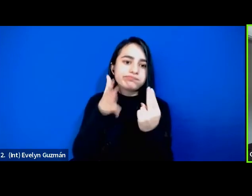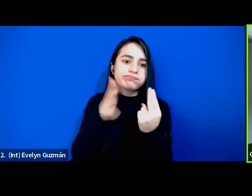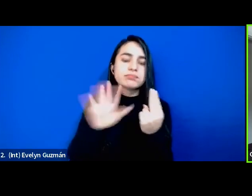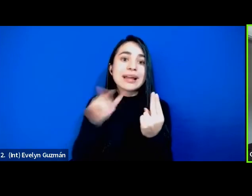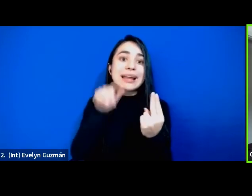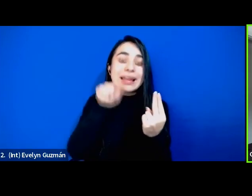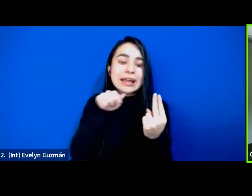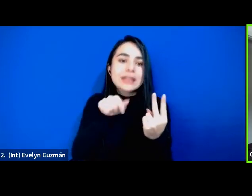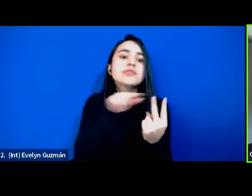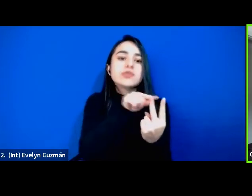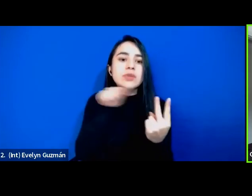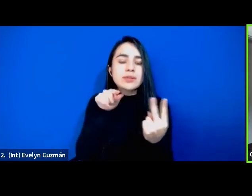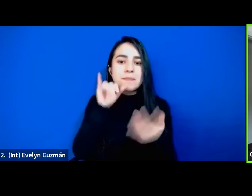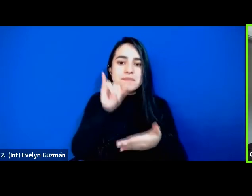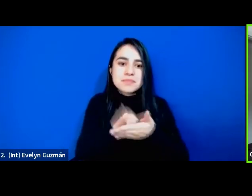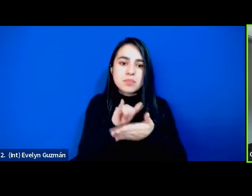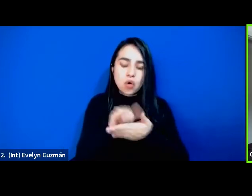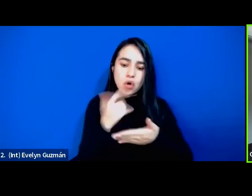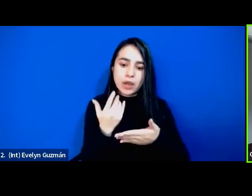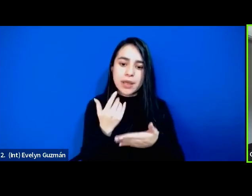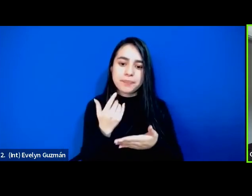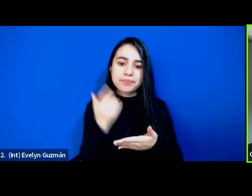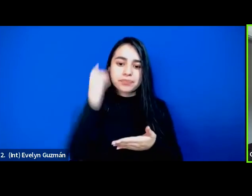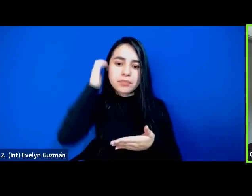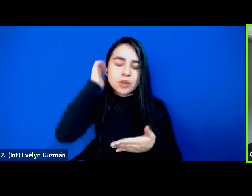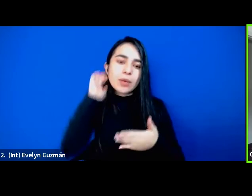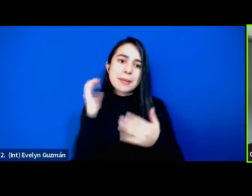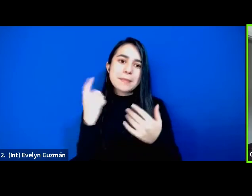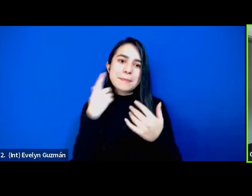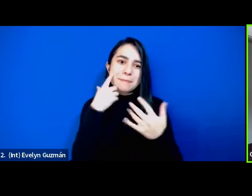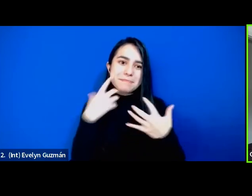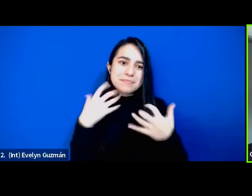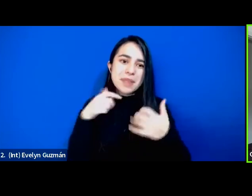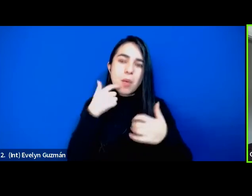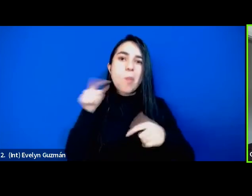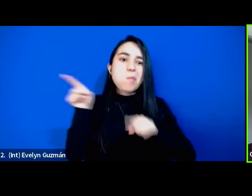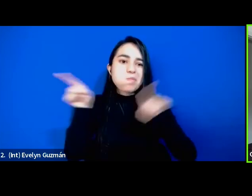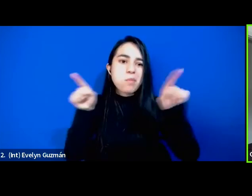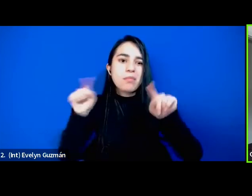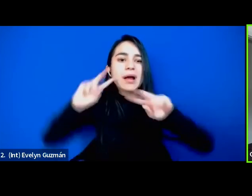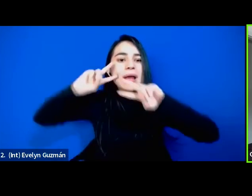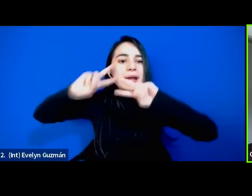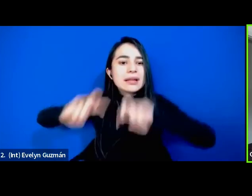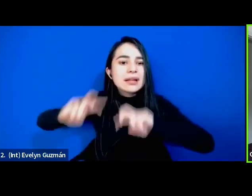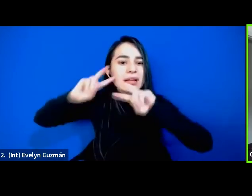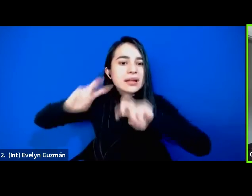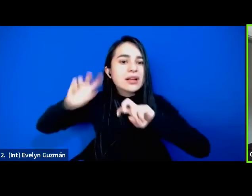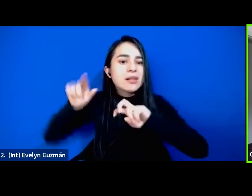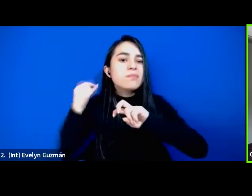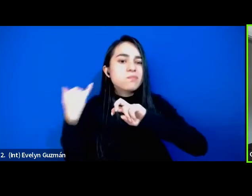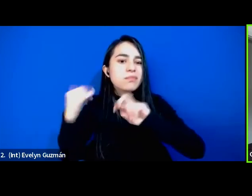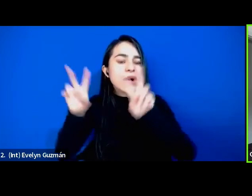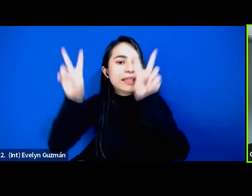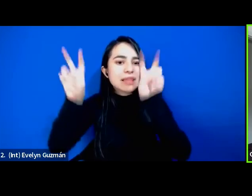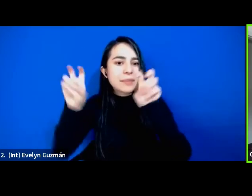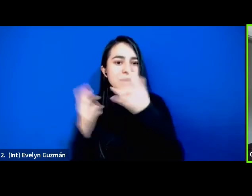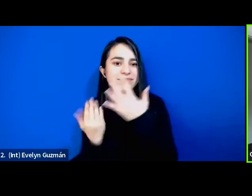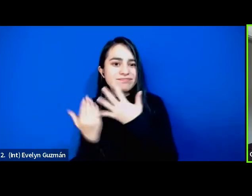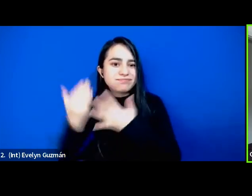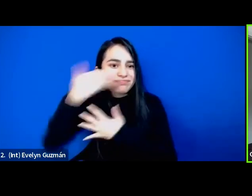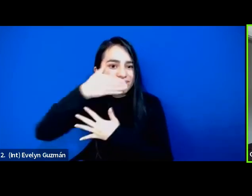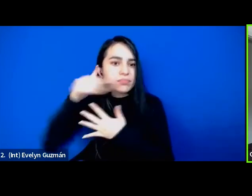trasciende esta práctica cuando se piensan las investigaciones sobre interseccionalidad que en general